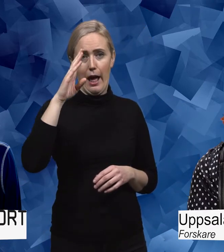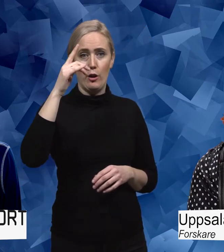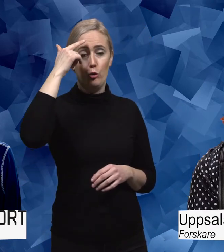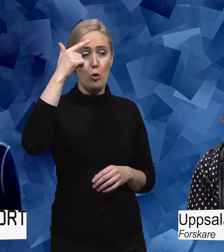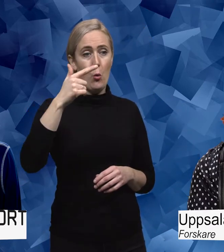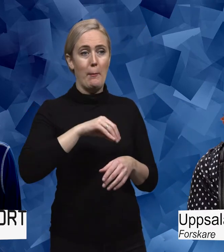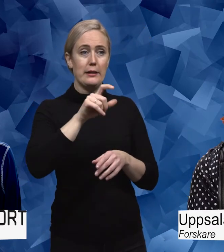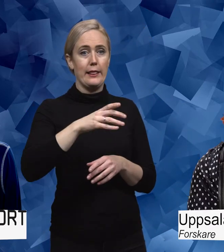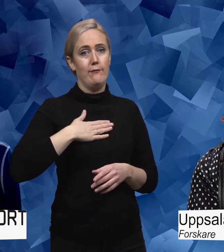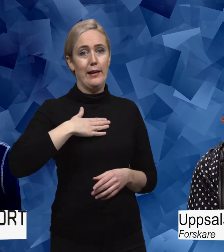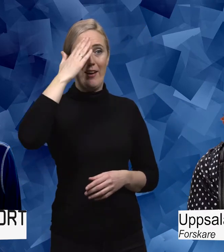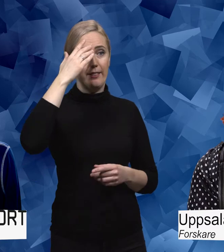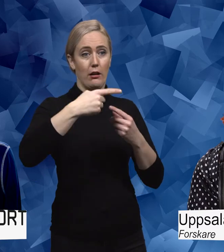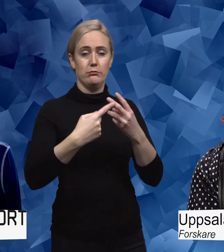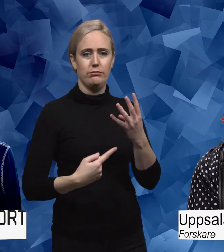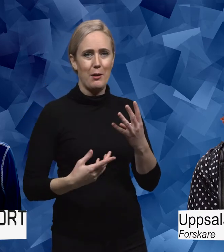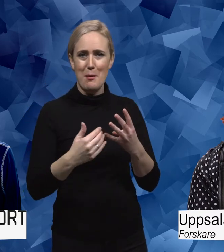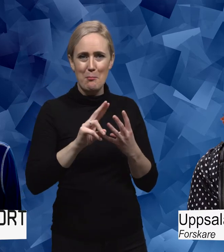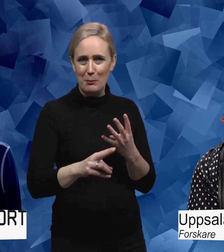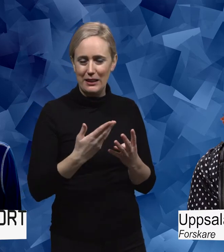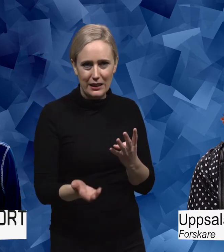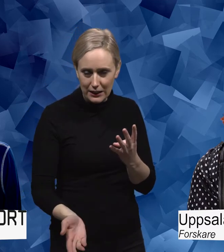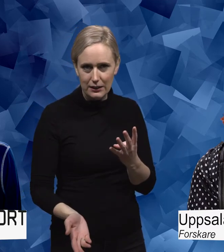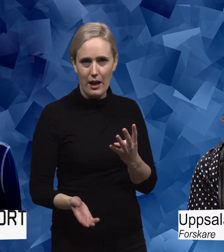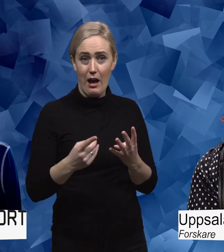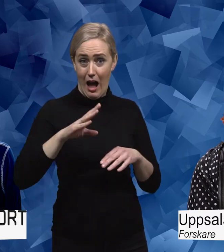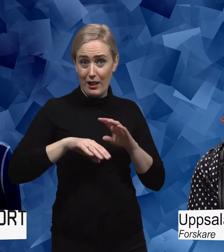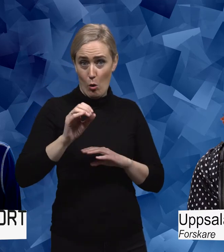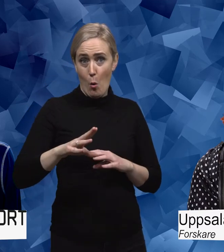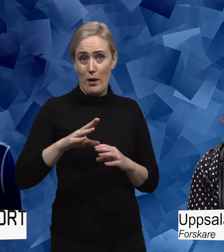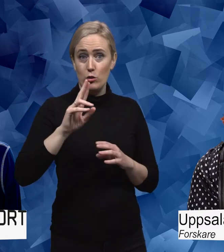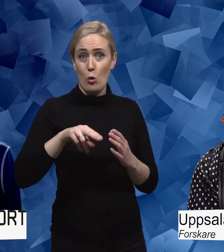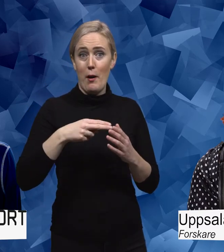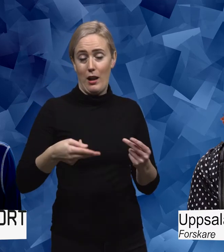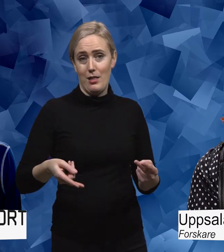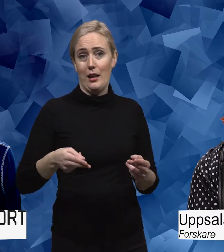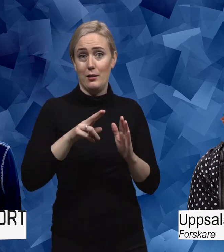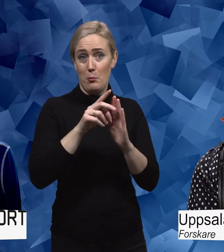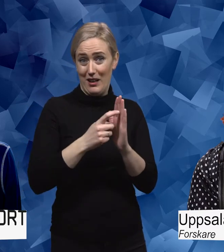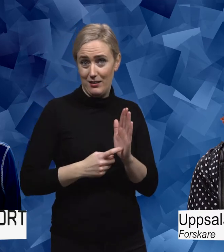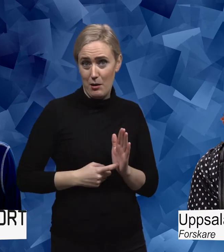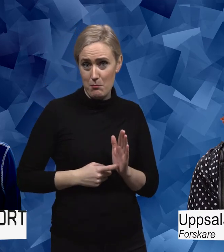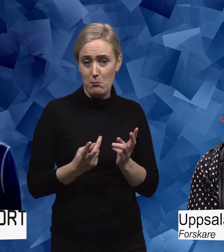vill. Tror jag att det kan handla lite med normalitetsprincipen? Att personer utan funktionsnedsättning ofta